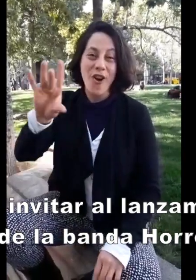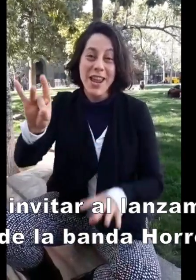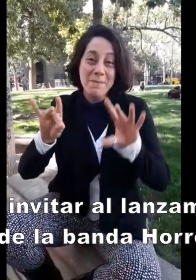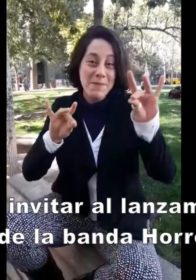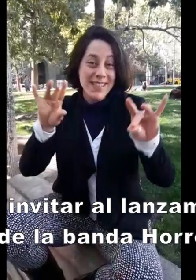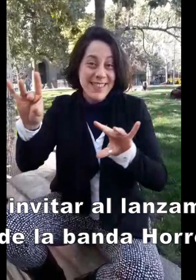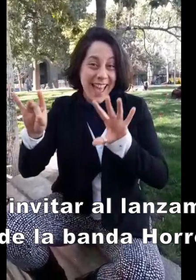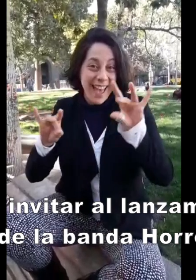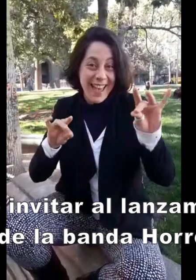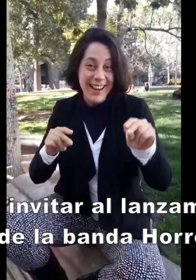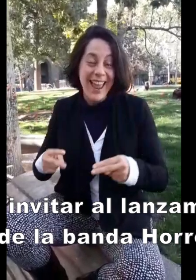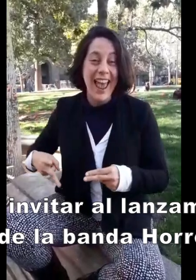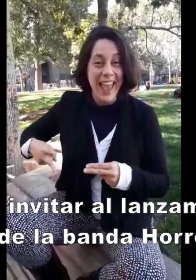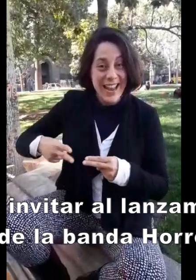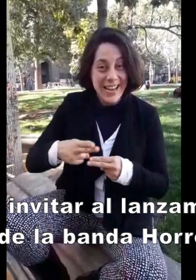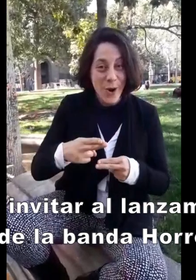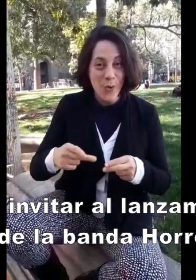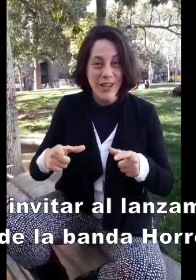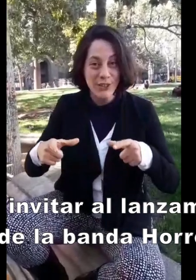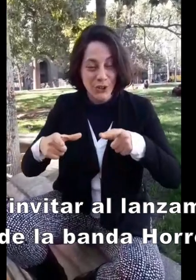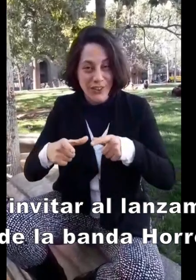invitar al lanzamiento del disco de la banda Orreggias.